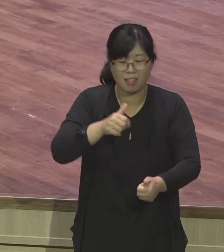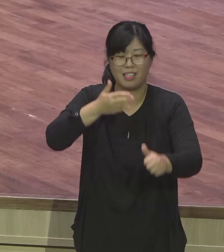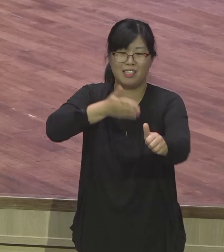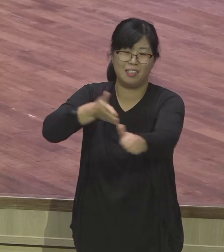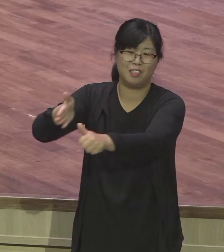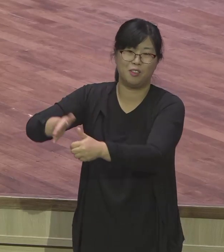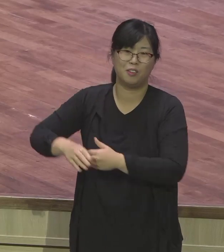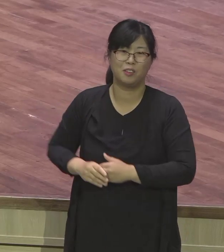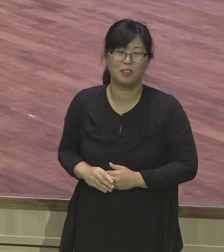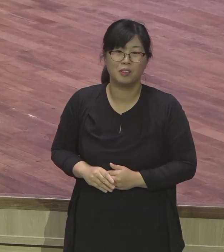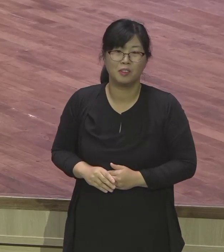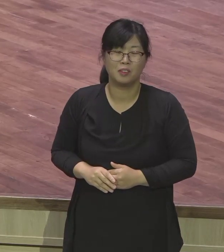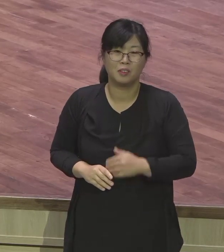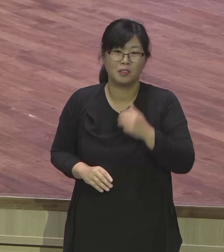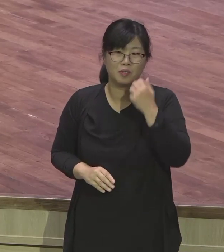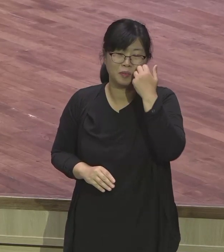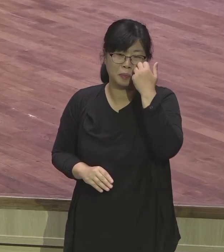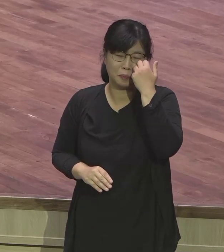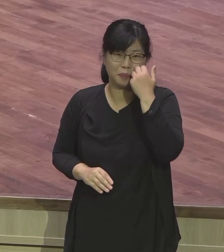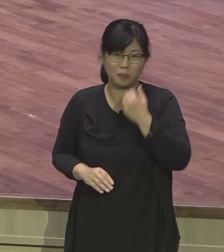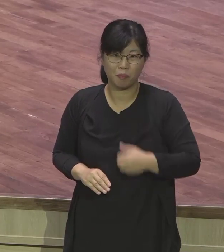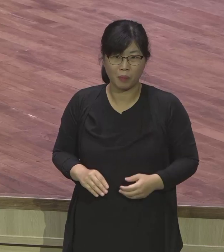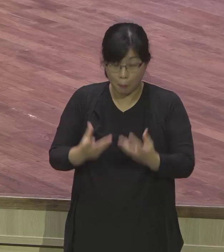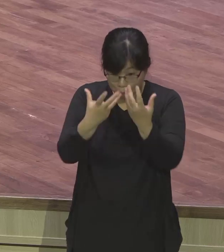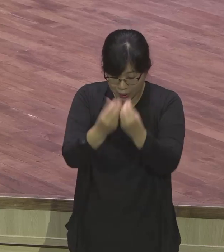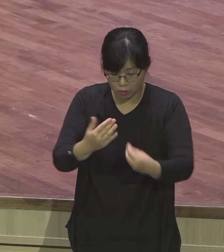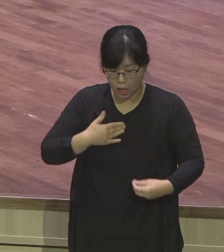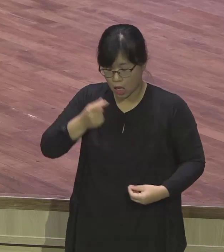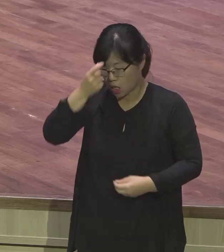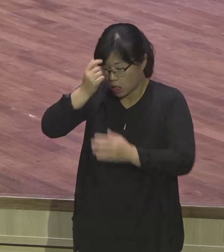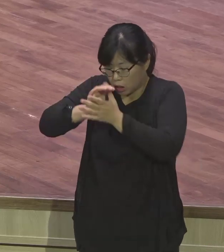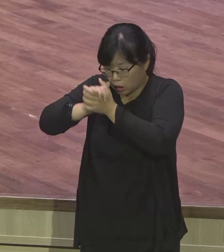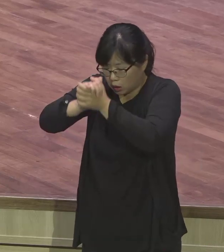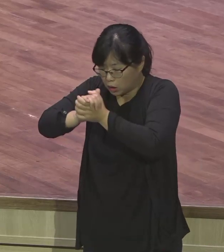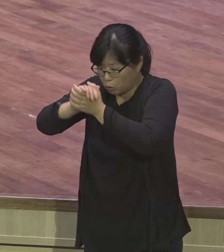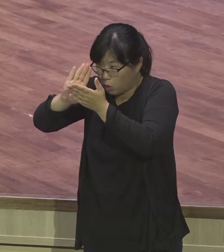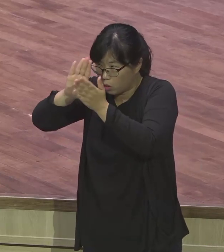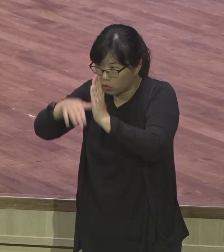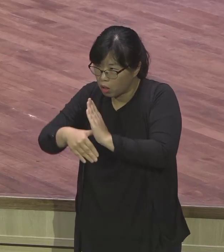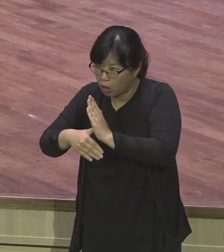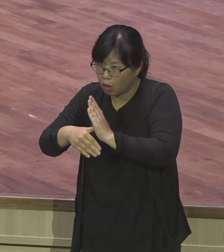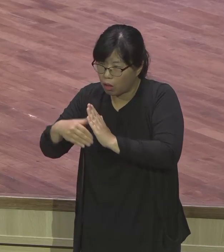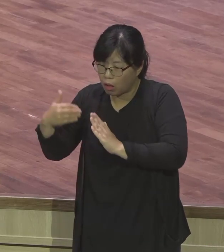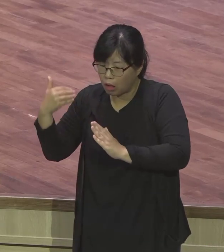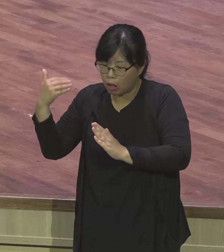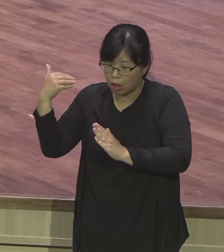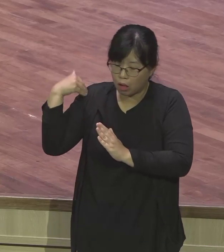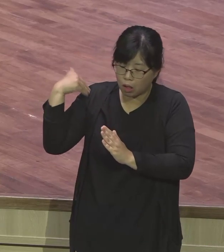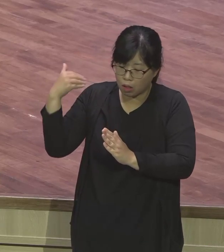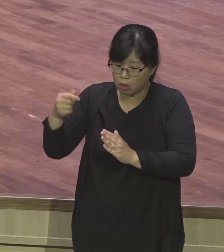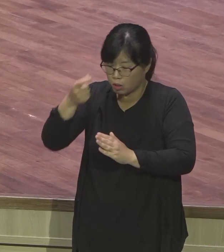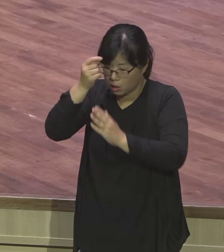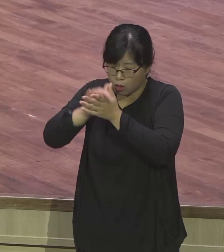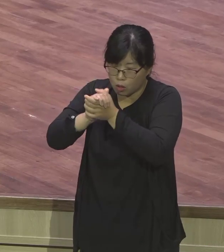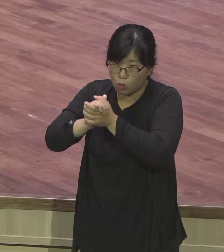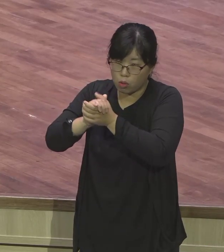내가 생각이 딱 나고 기도 중에 딱 느낌이 오기라면 내보고 하라는 짓이에요. 하나님. 하다가서 위로하고